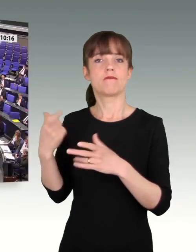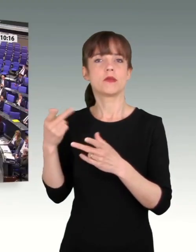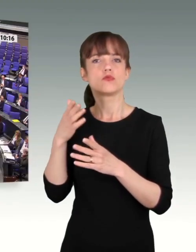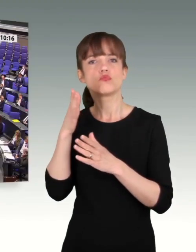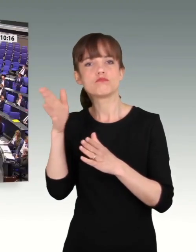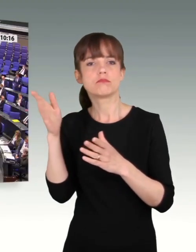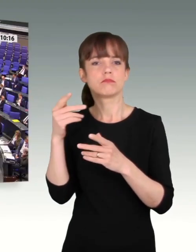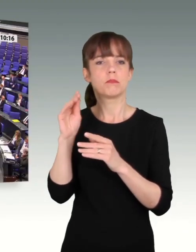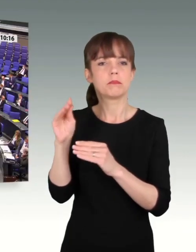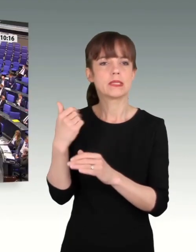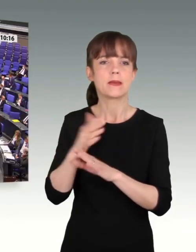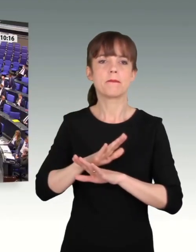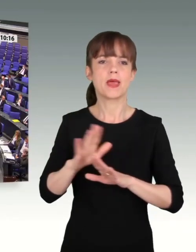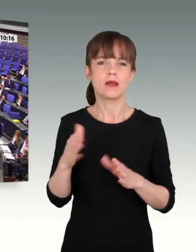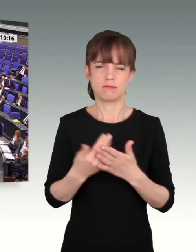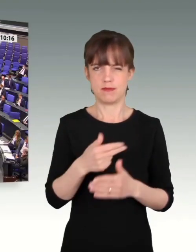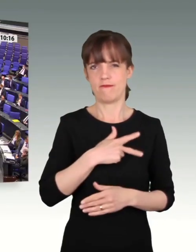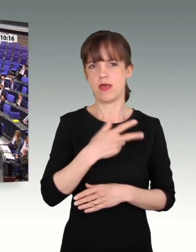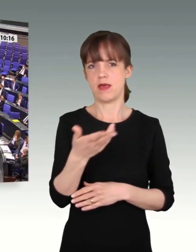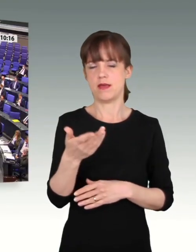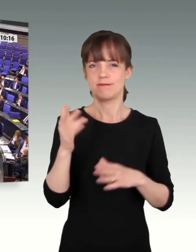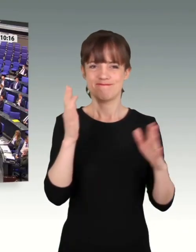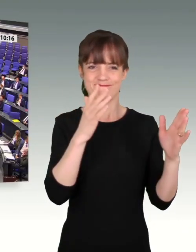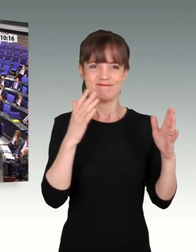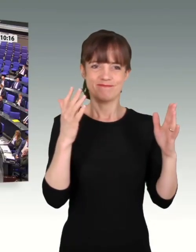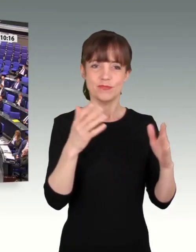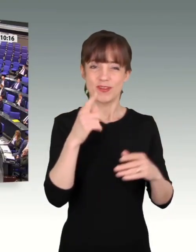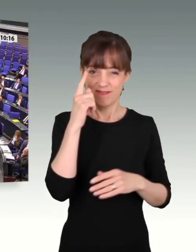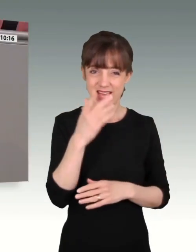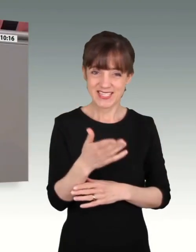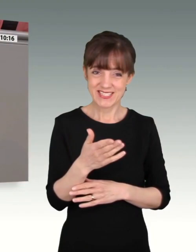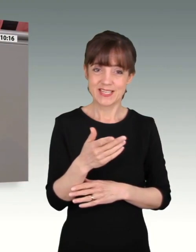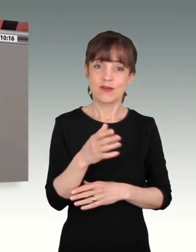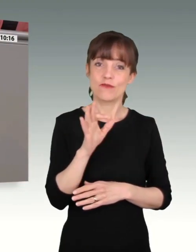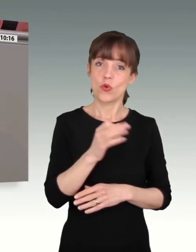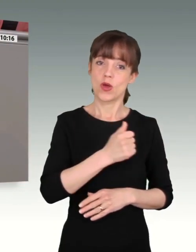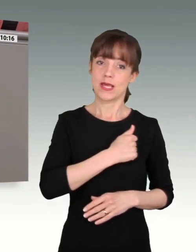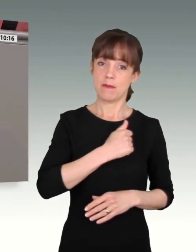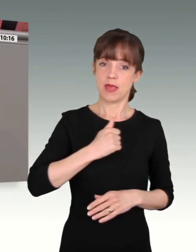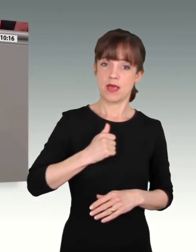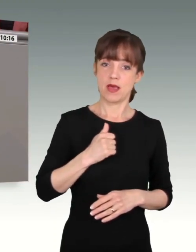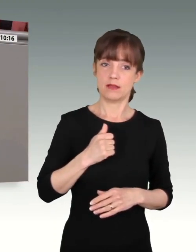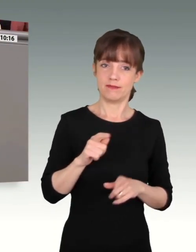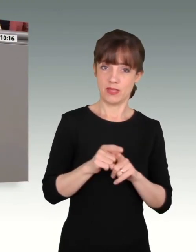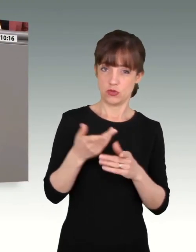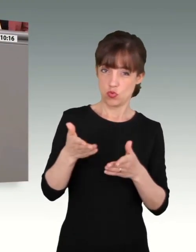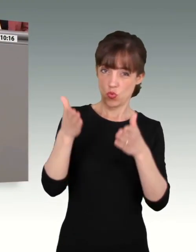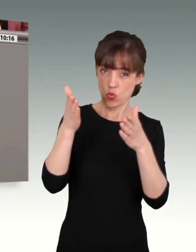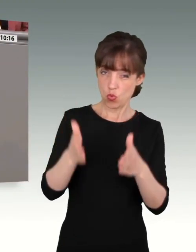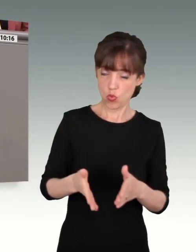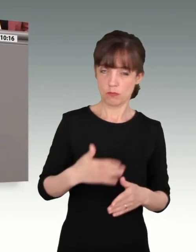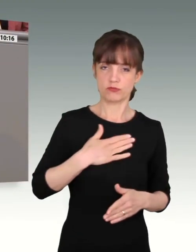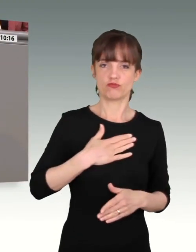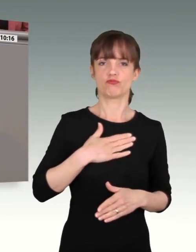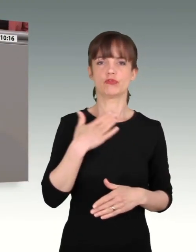Die Reden der AfD entlarven Sie. Niemand, dem dieses Land und diese Werte am Herzen